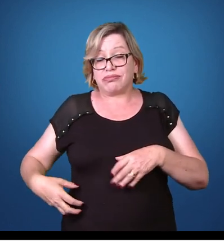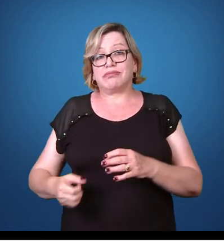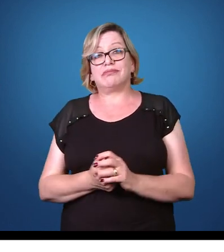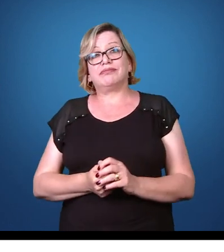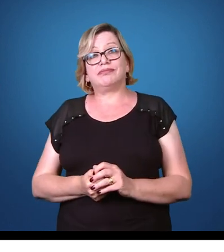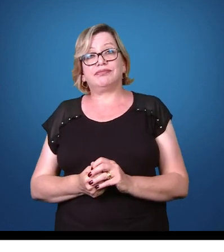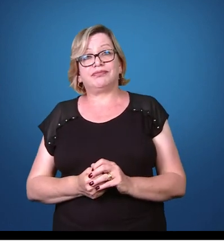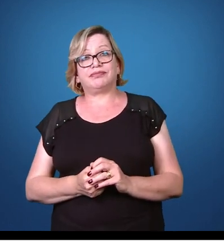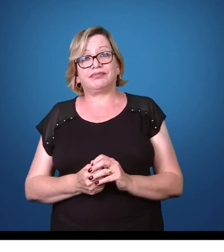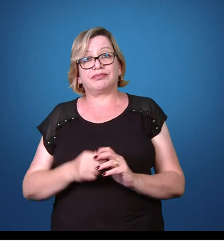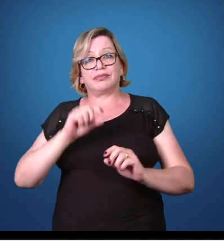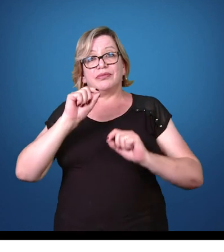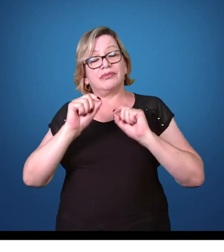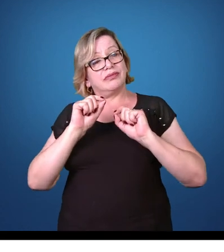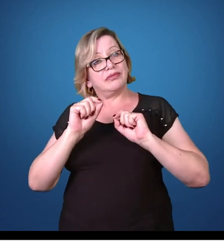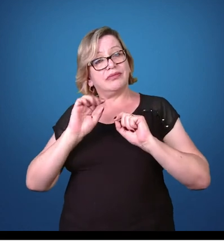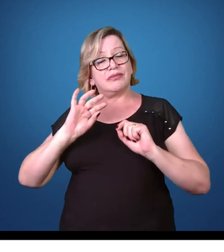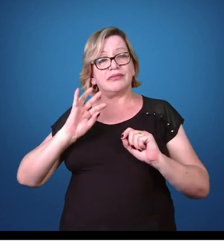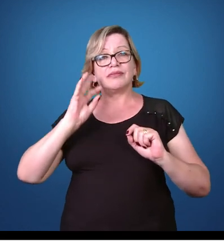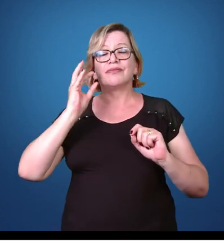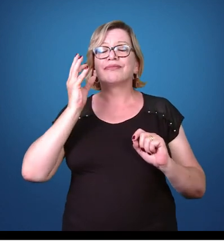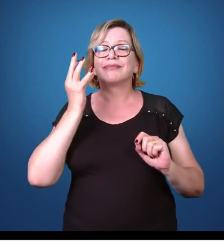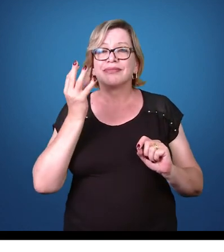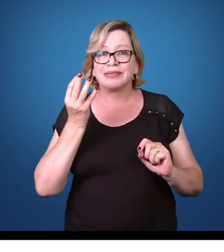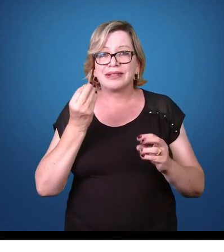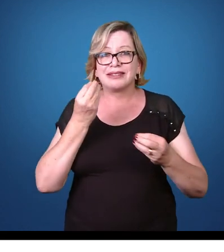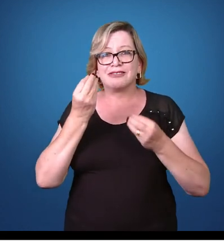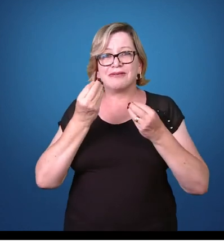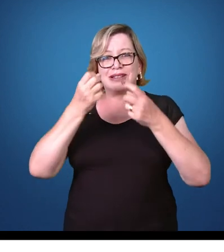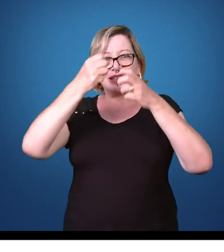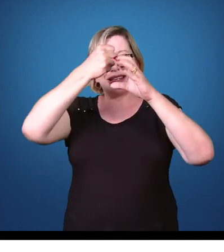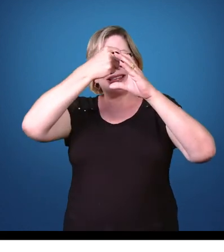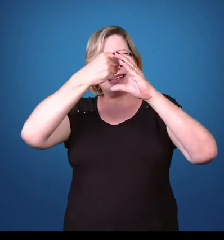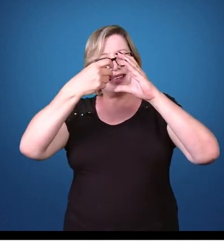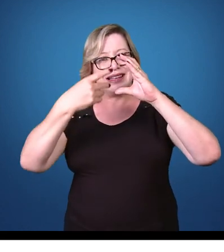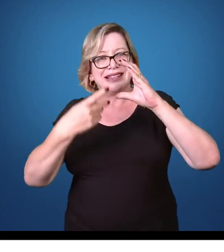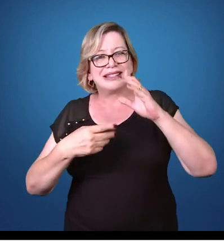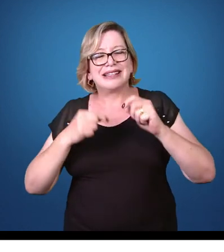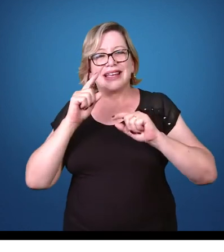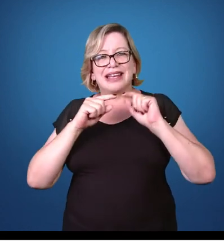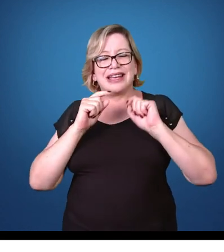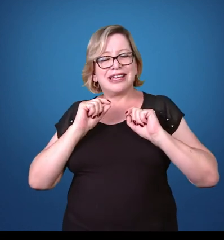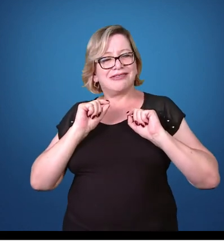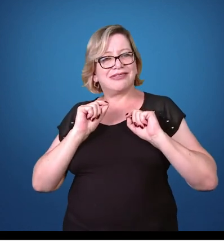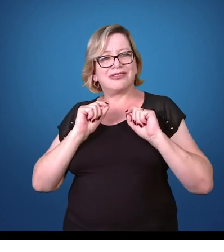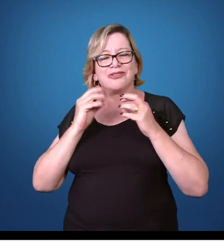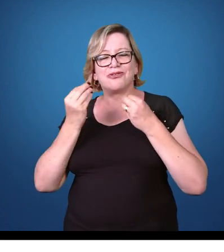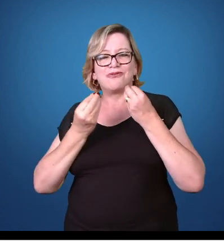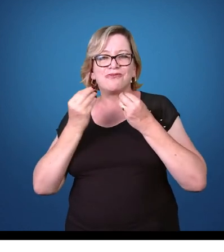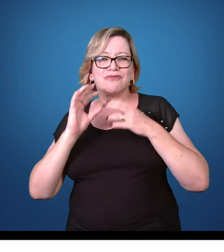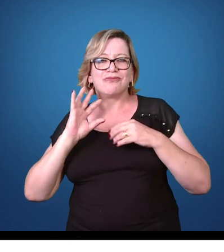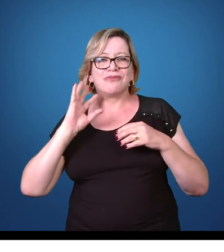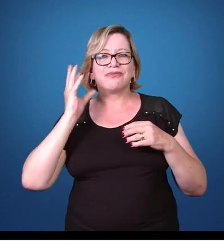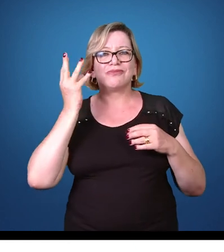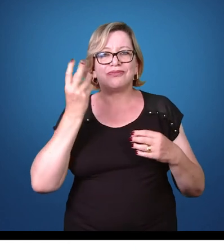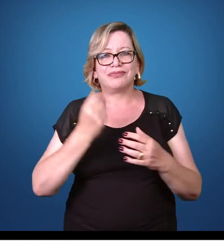Então, esse acesso malárico ele é caracterizado pelo tempo em que ele ocorre.